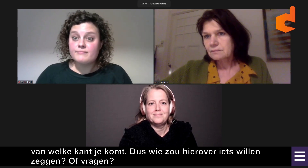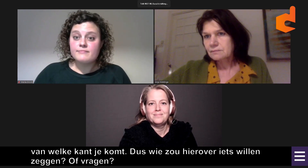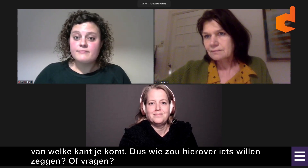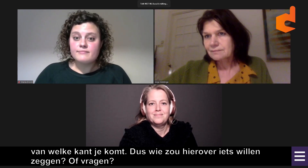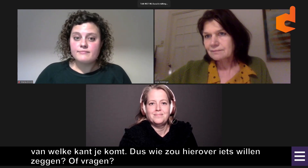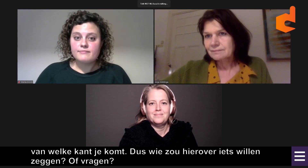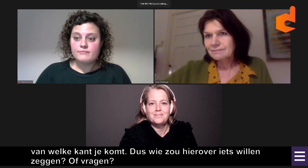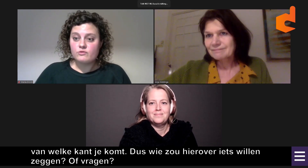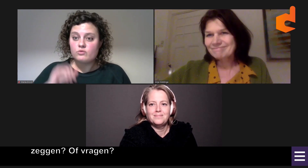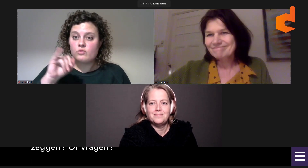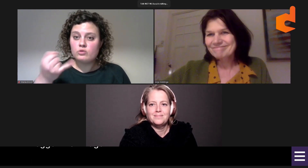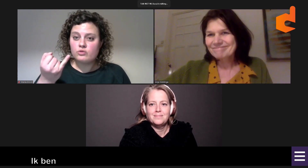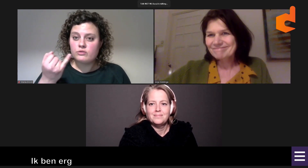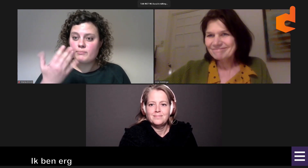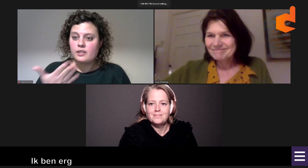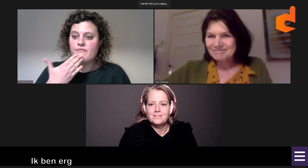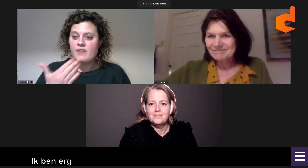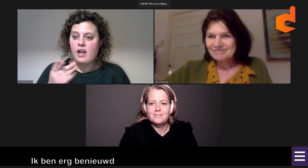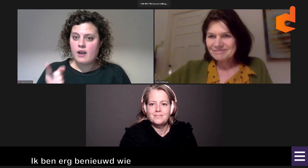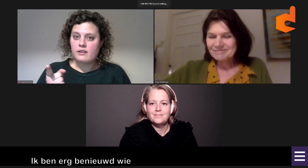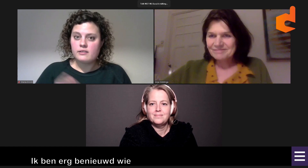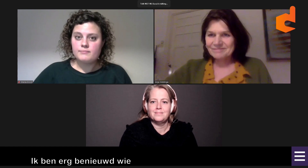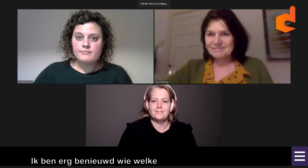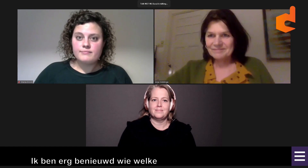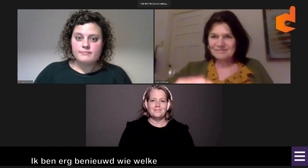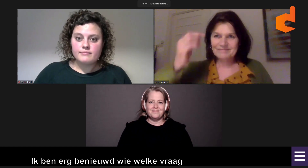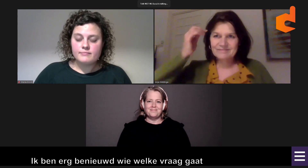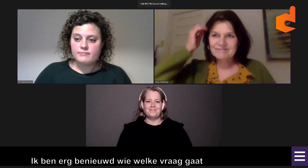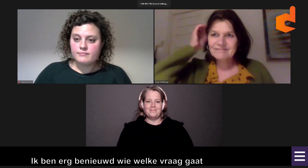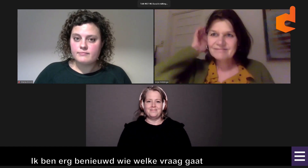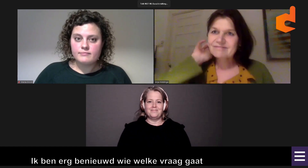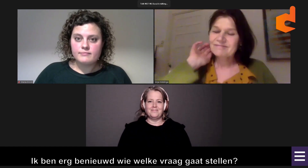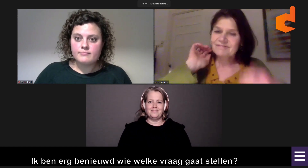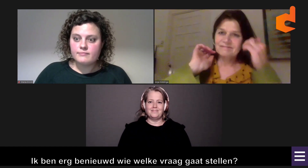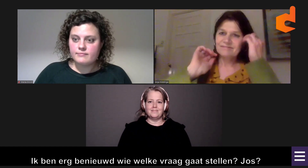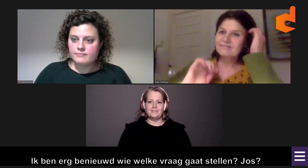Ik ben erg benieuwd wie welke vraag gaat stellen. Jos, jij hebt de vraag.